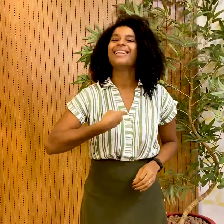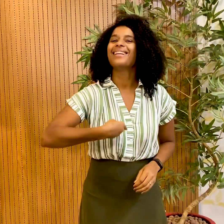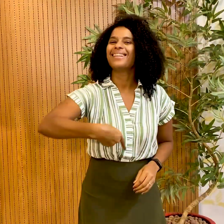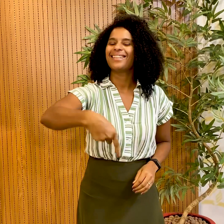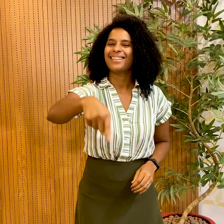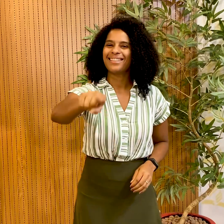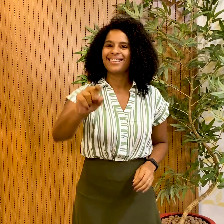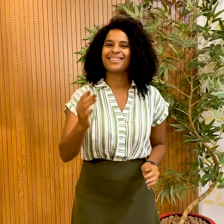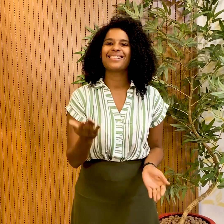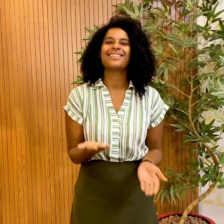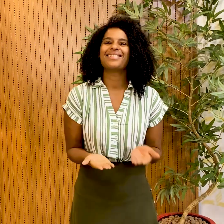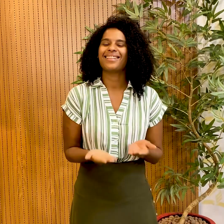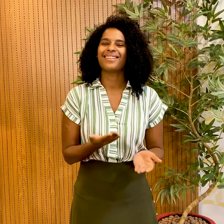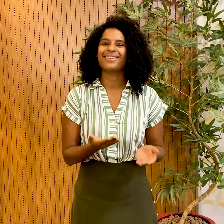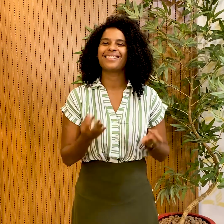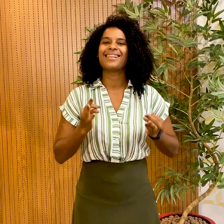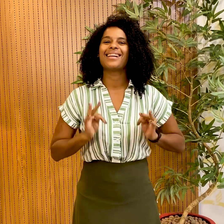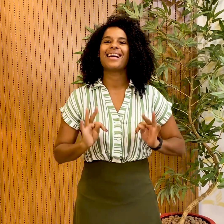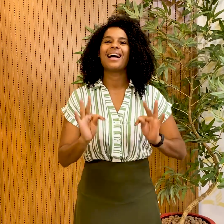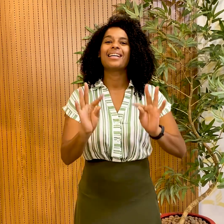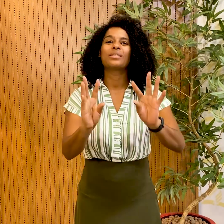E servir a todos.